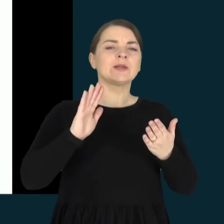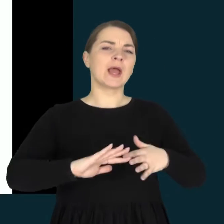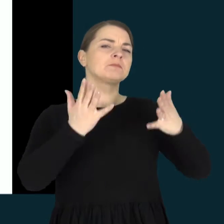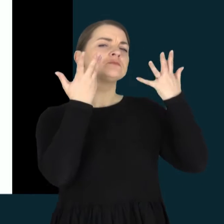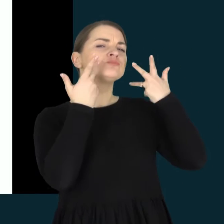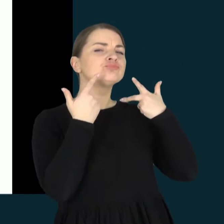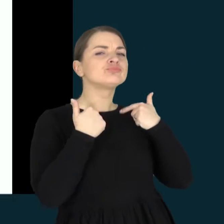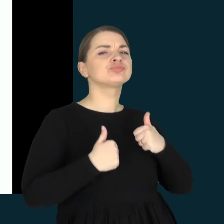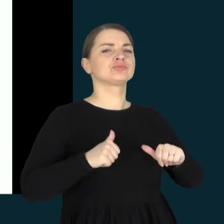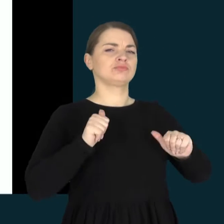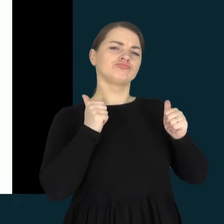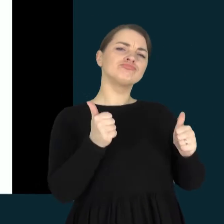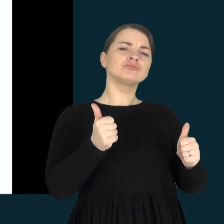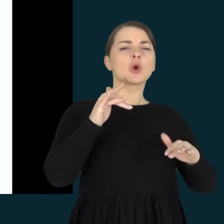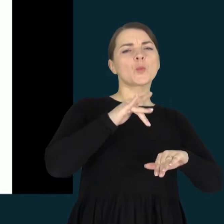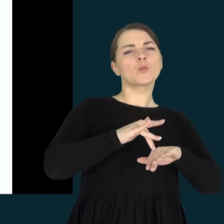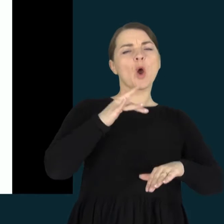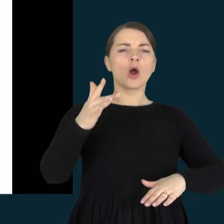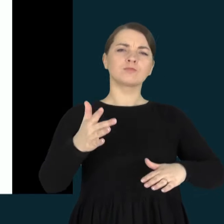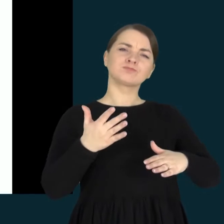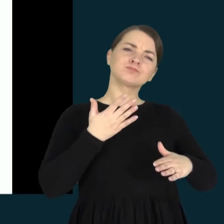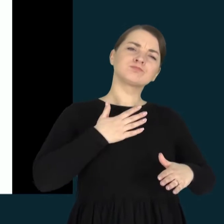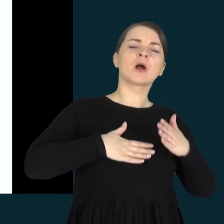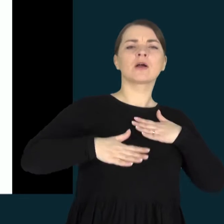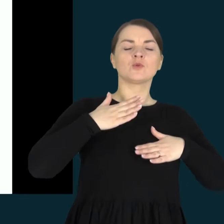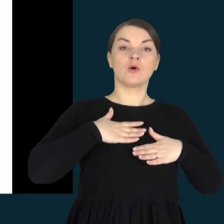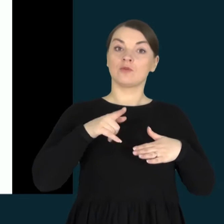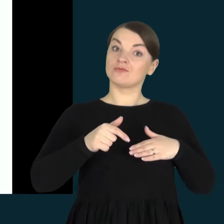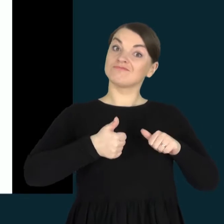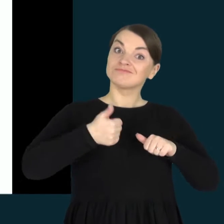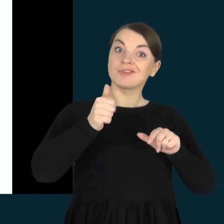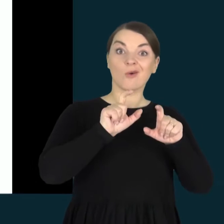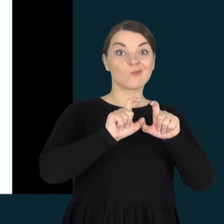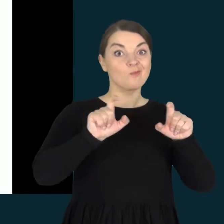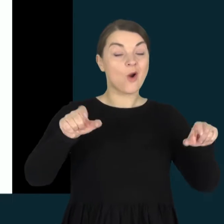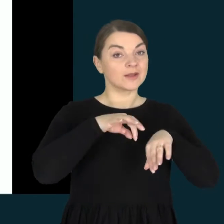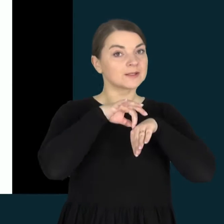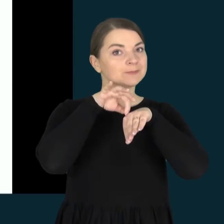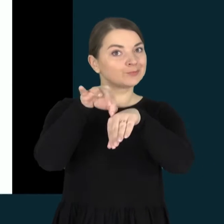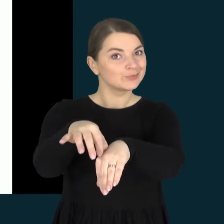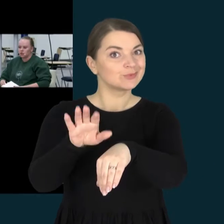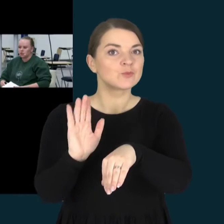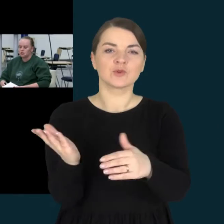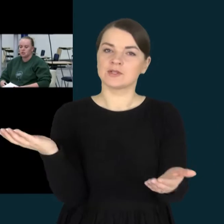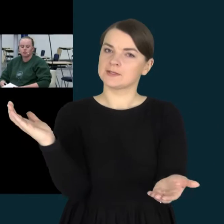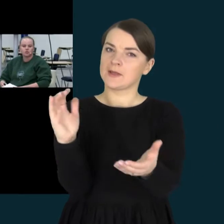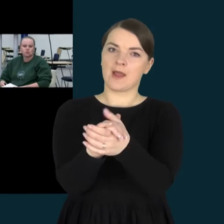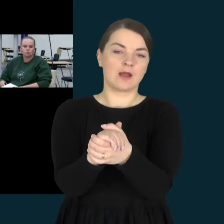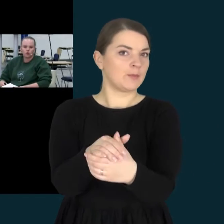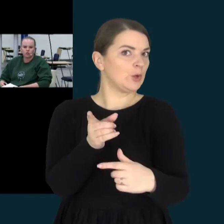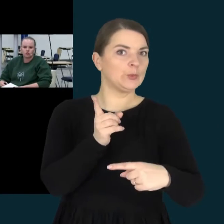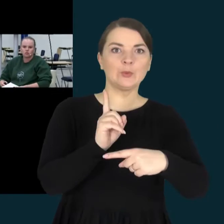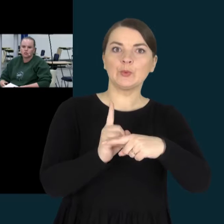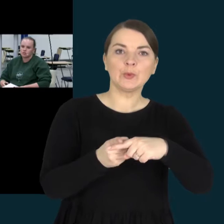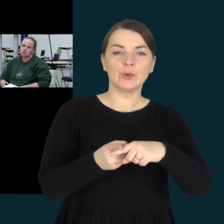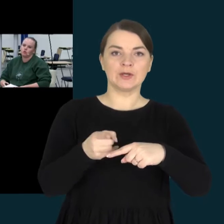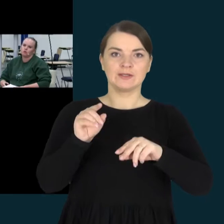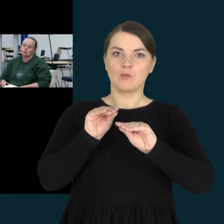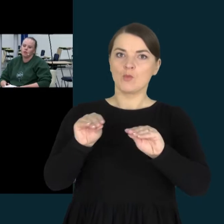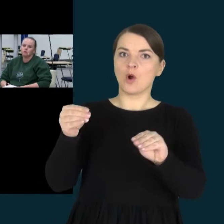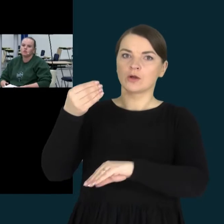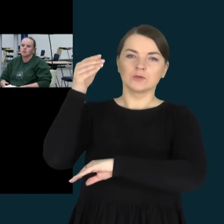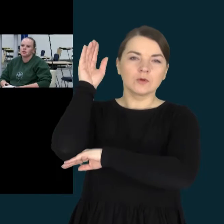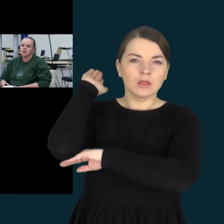zona, o jis turi dirbti ir mokykloje, juk jis eisi mokykla, jis nepritaps, jis neklausys mokyti ir turės